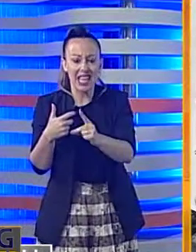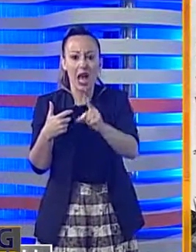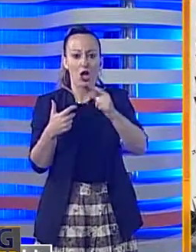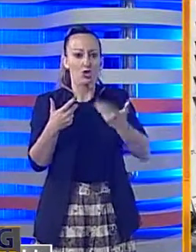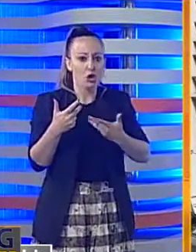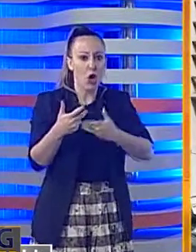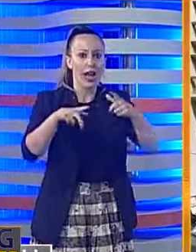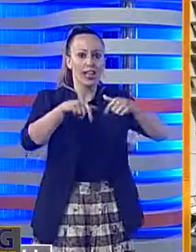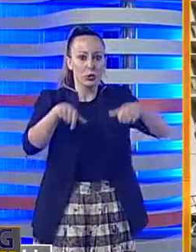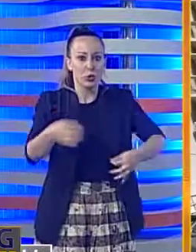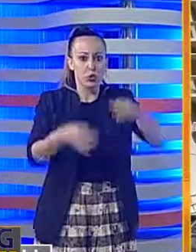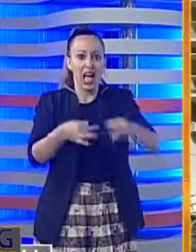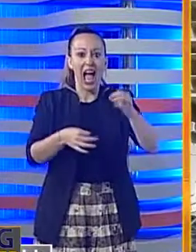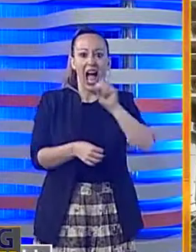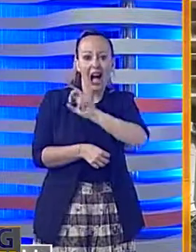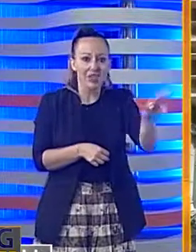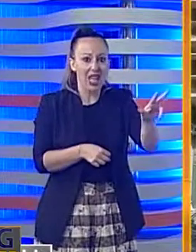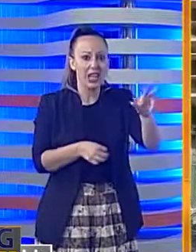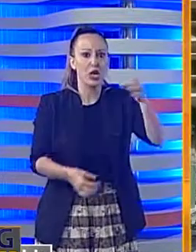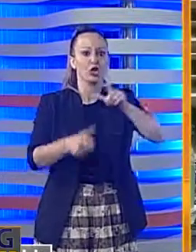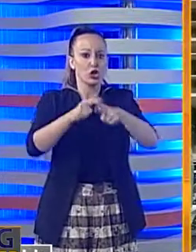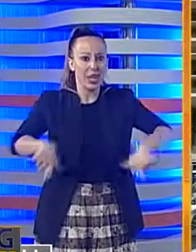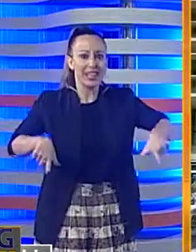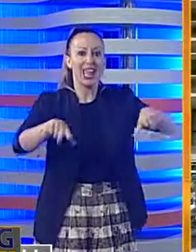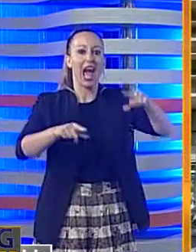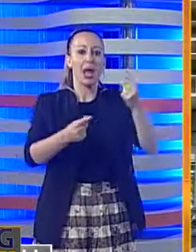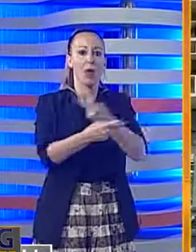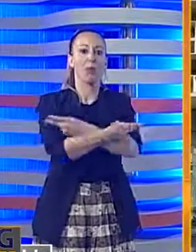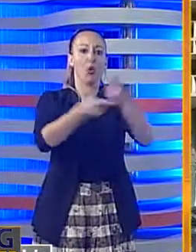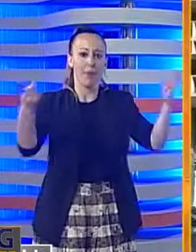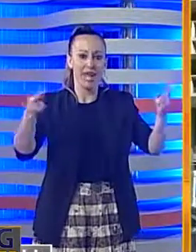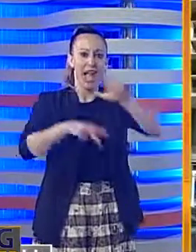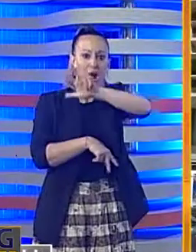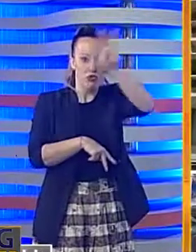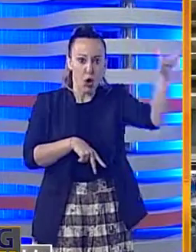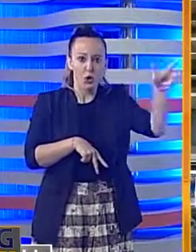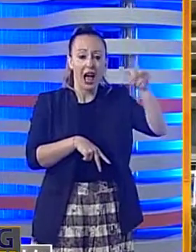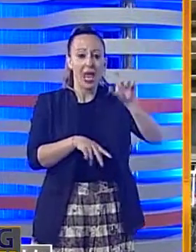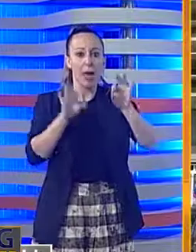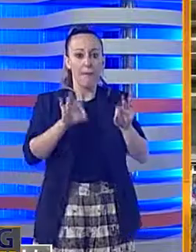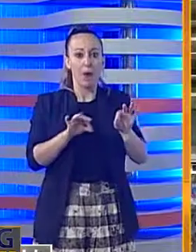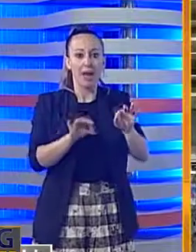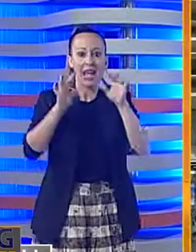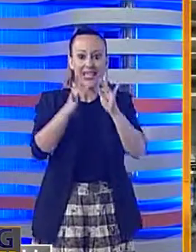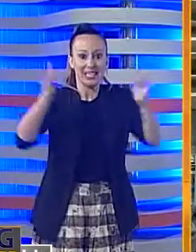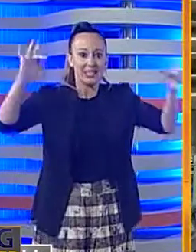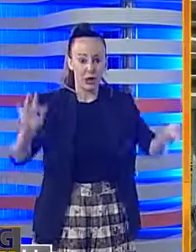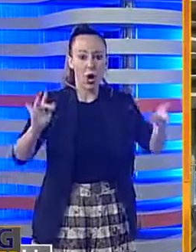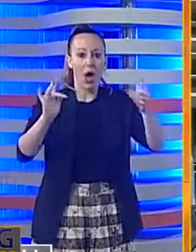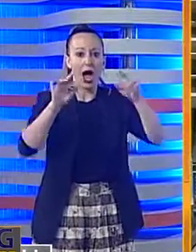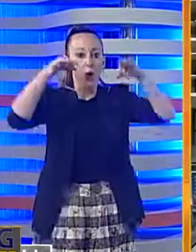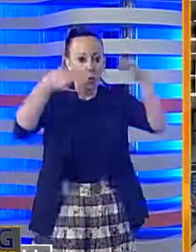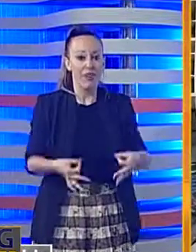pubblicato dalla Regione sul proprio sito ufficiale insieme all'elenco degli iscritti che potrebbero